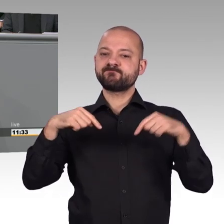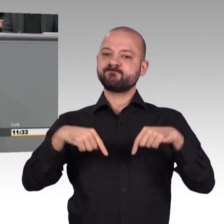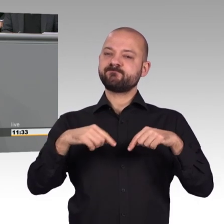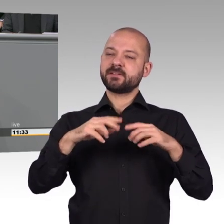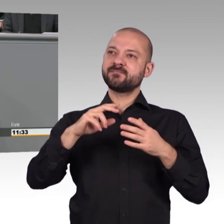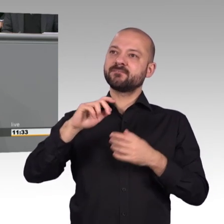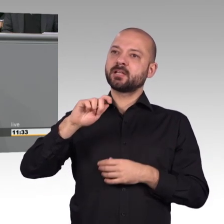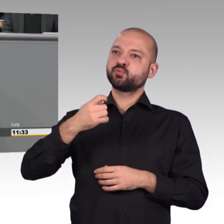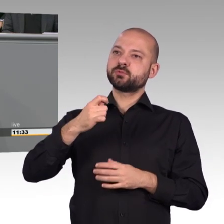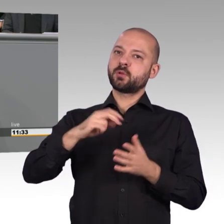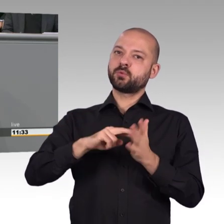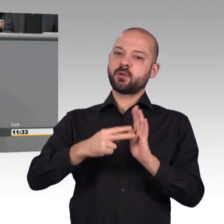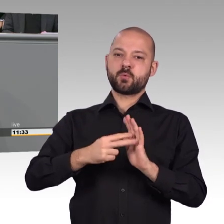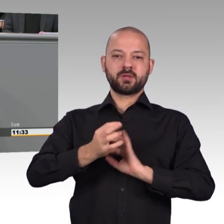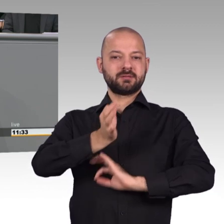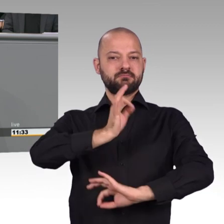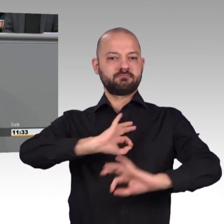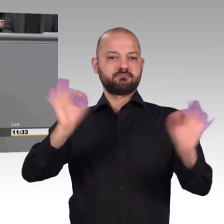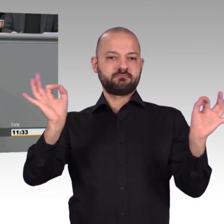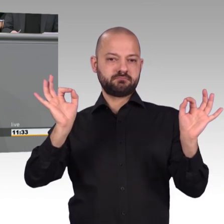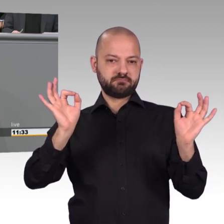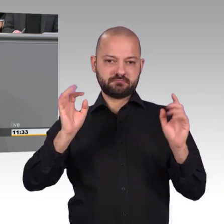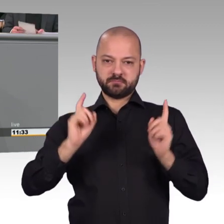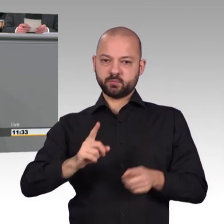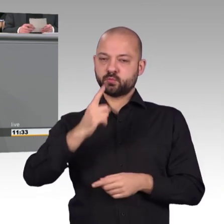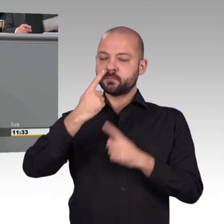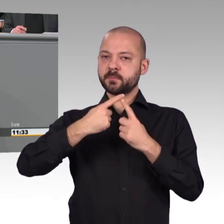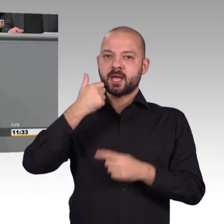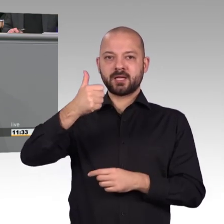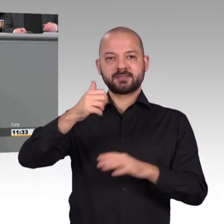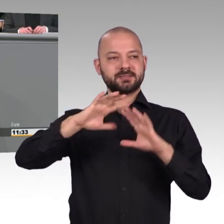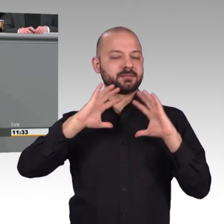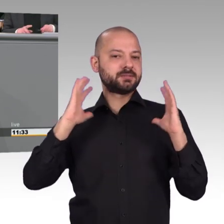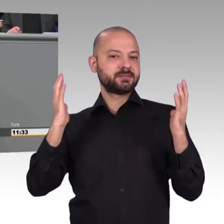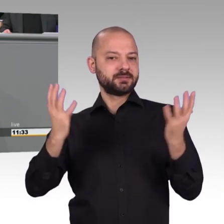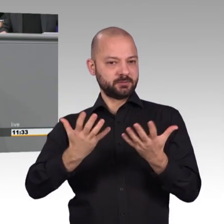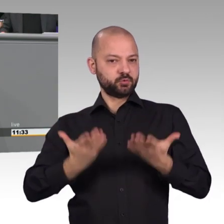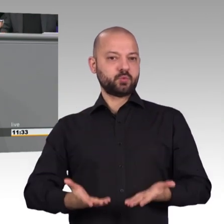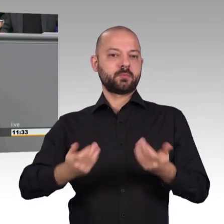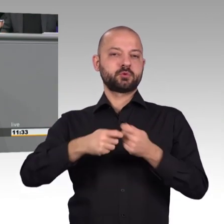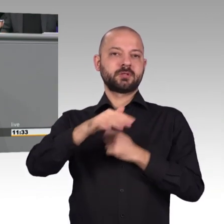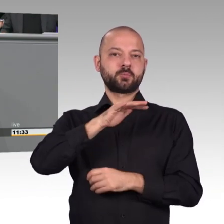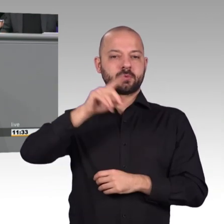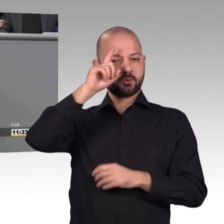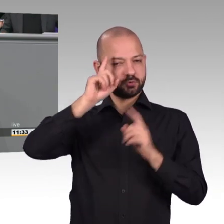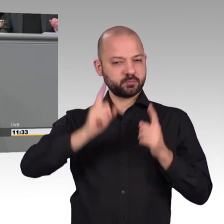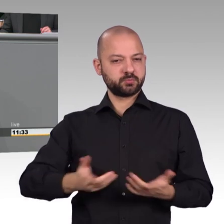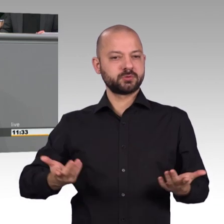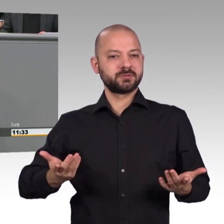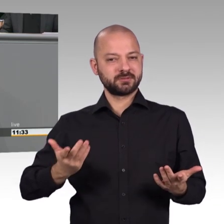festgeschrieben. Denn wir können nicht immer darauf vertrauen, dass jedes Unternehmen eine eigene, große, selbstständige IT-Abteilung hat, auch wenn wir das anfordern.